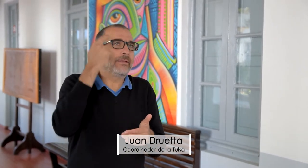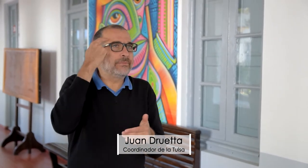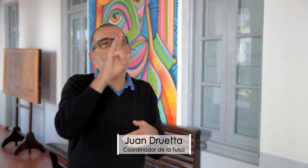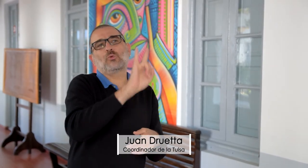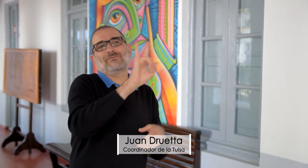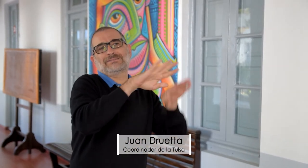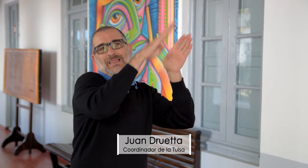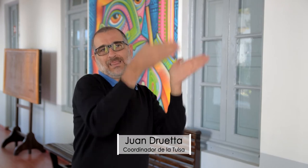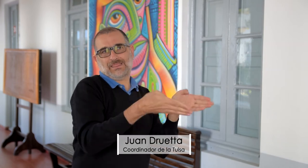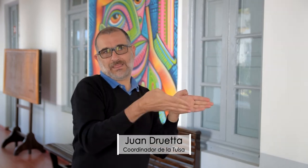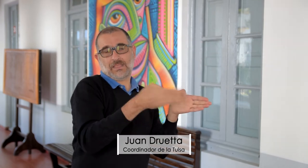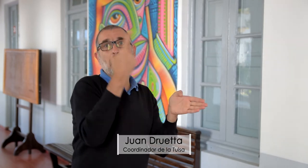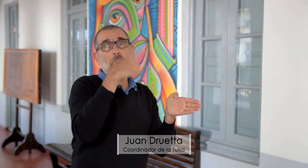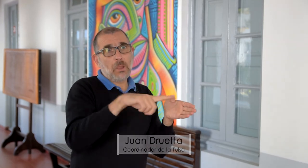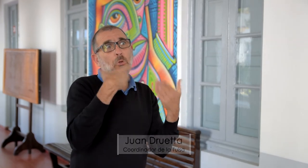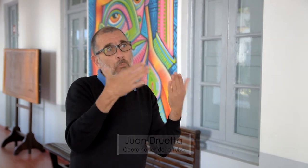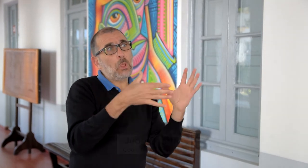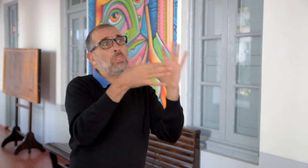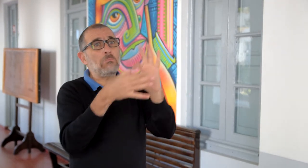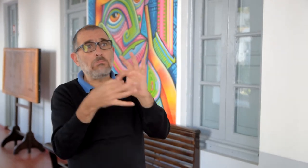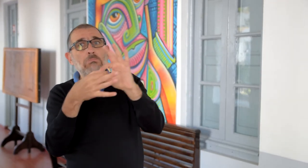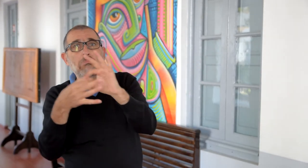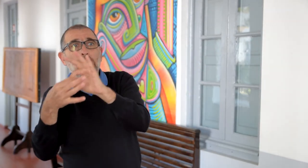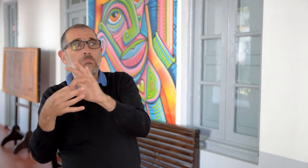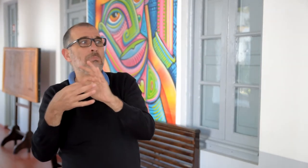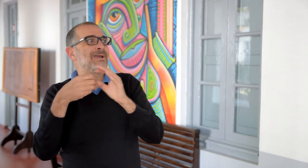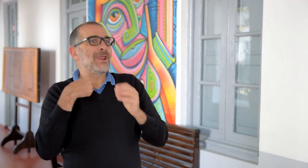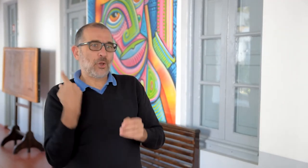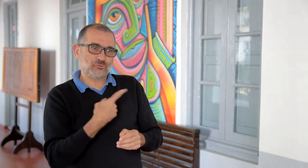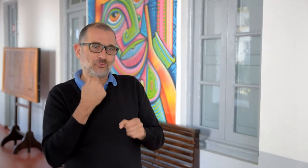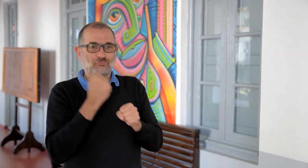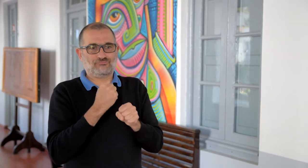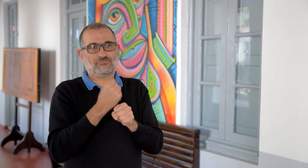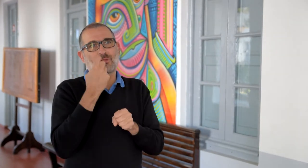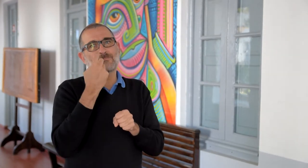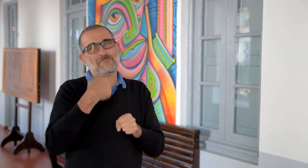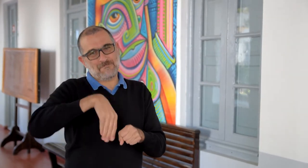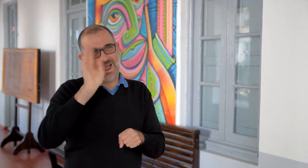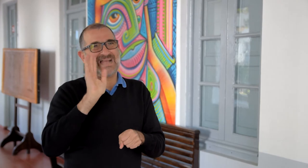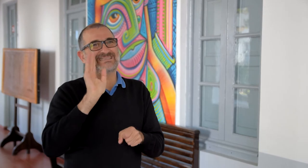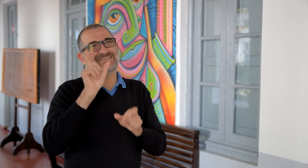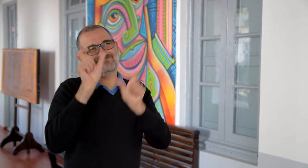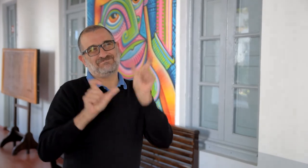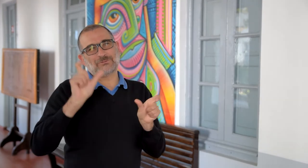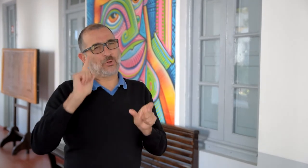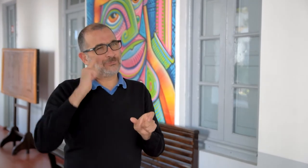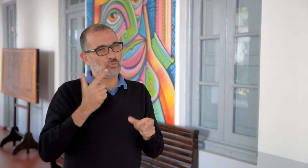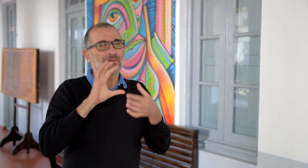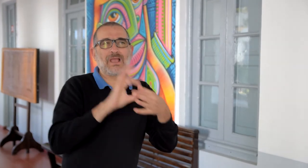decimos en el ámbito universitario, pero también vamos conectándonos y trabajando